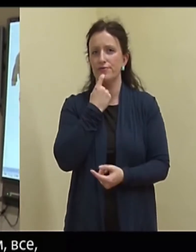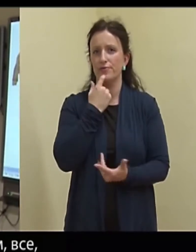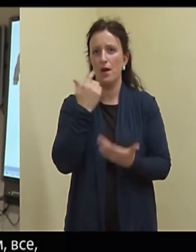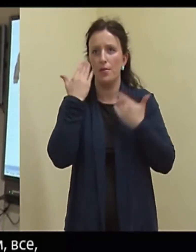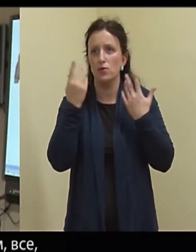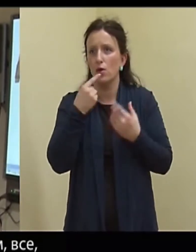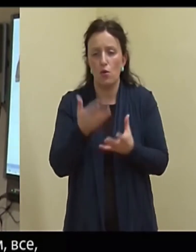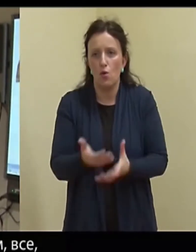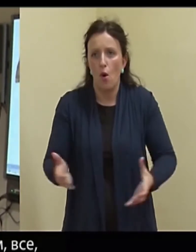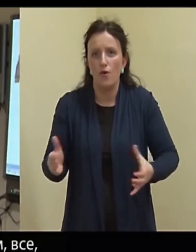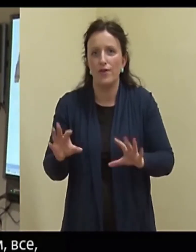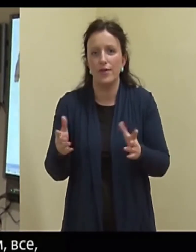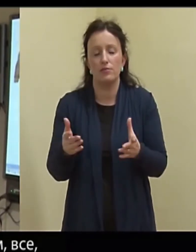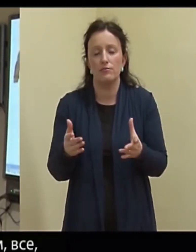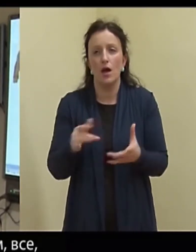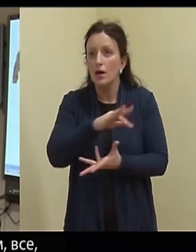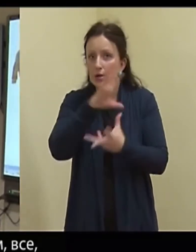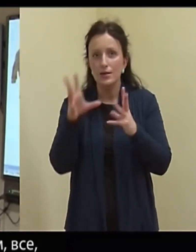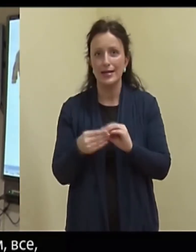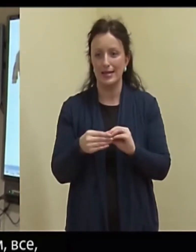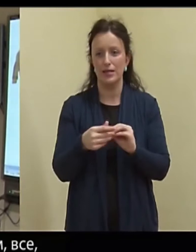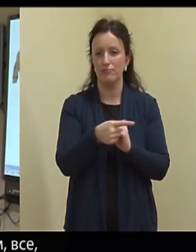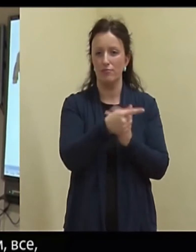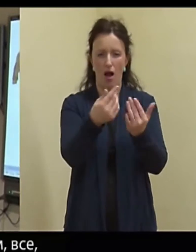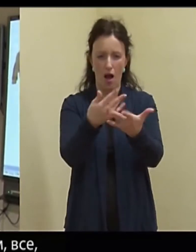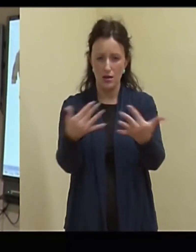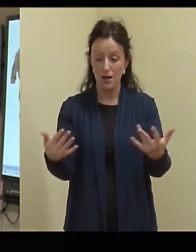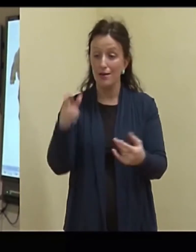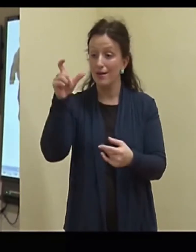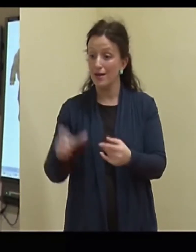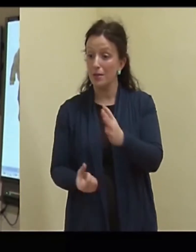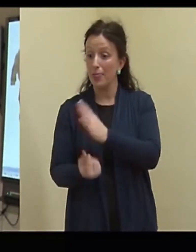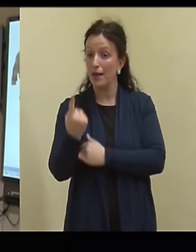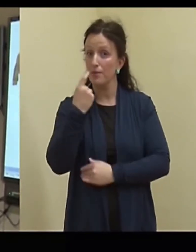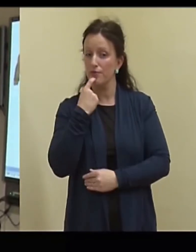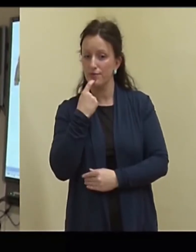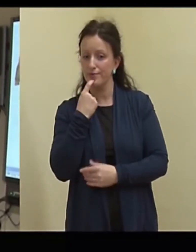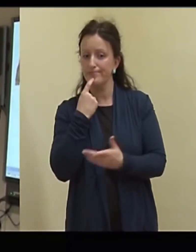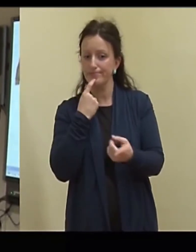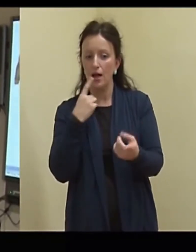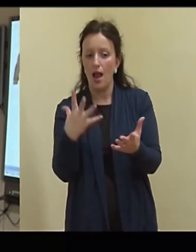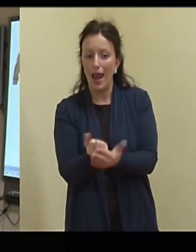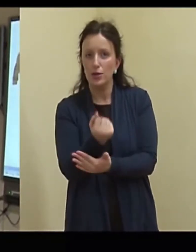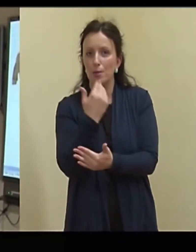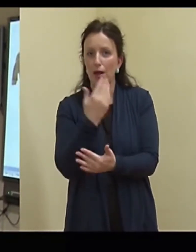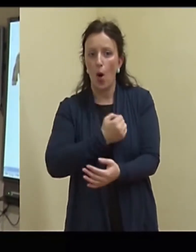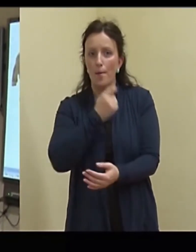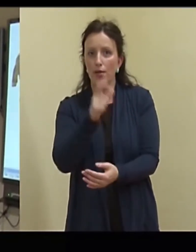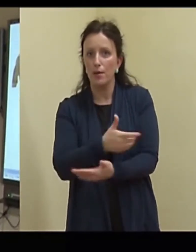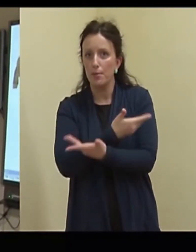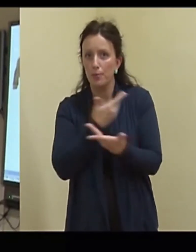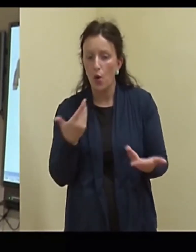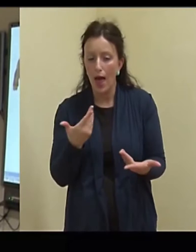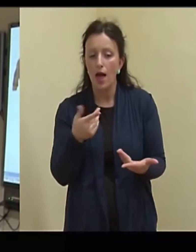korviit. No, ühesõnaga kõik see, kui inimesel tekib kahtlus, et leitud, tundmatu või omanikuta ese